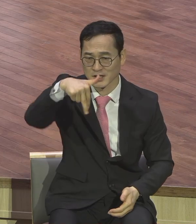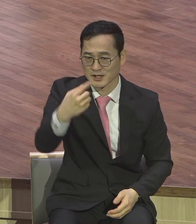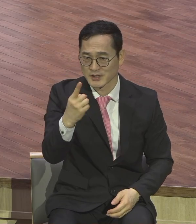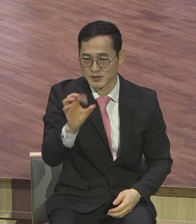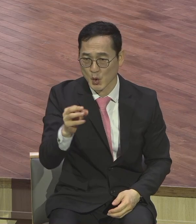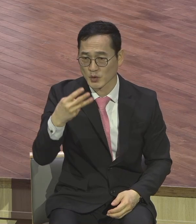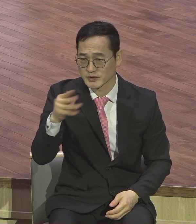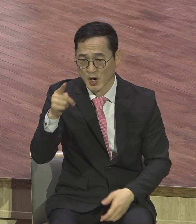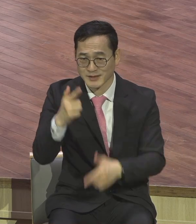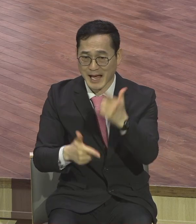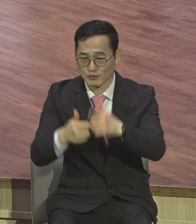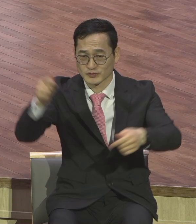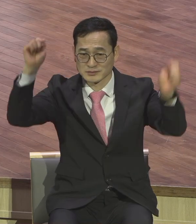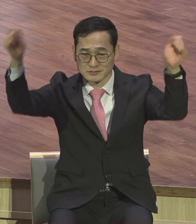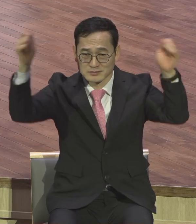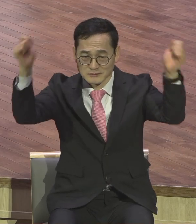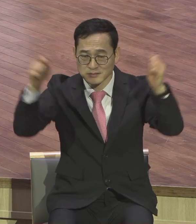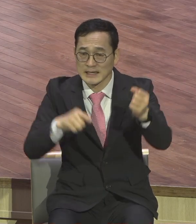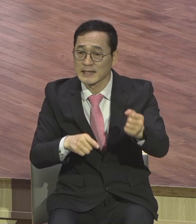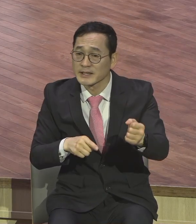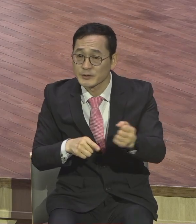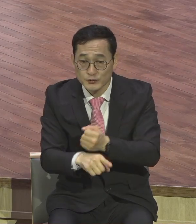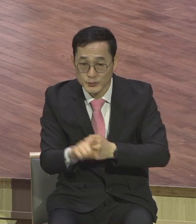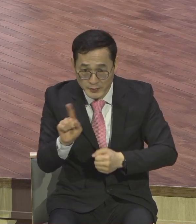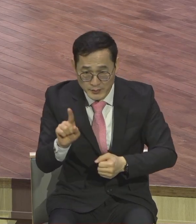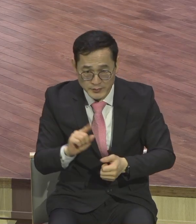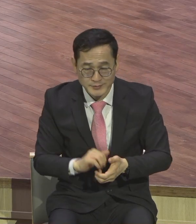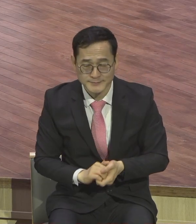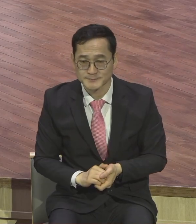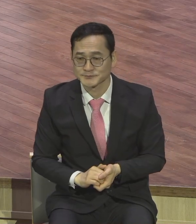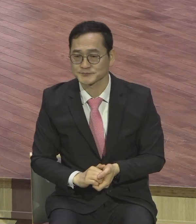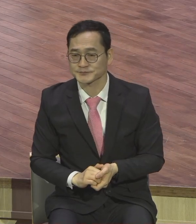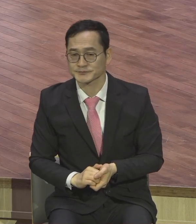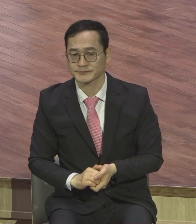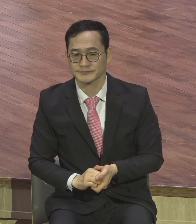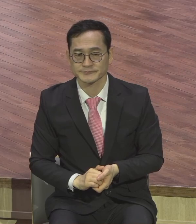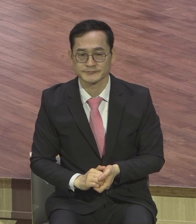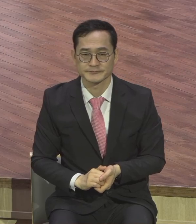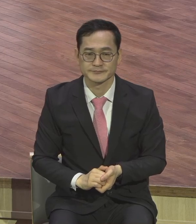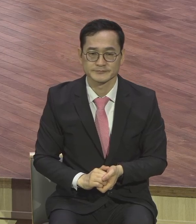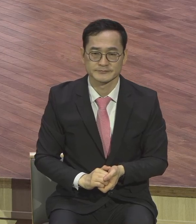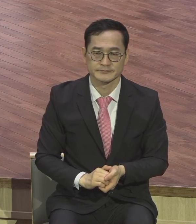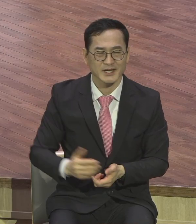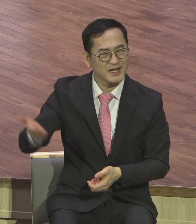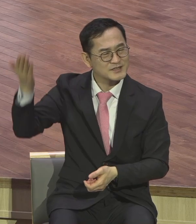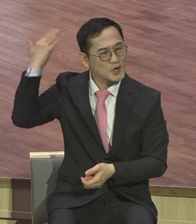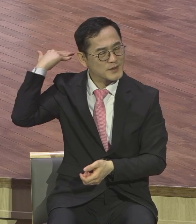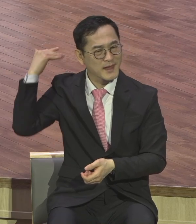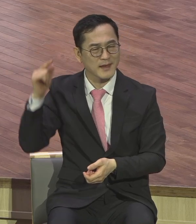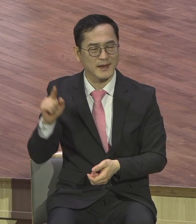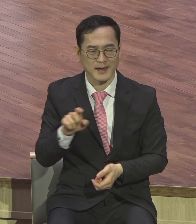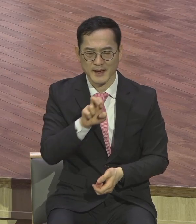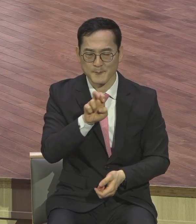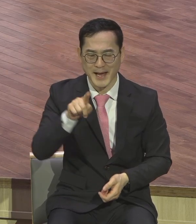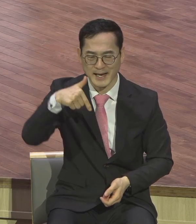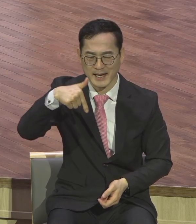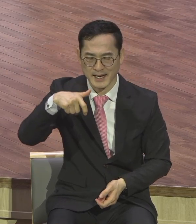이유가 뭐냐 이 흔드는 이유는 구약과 신약의 중간기에 마카비 왕국 시대가 있었어요